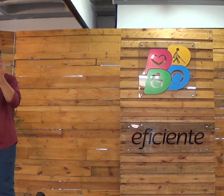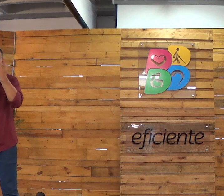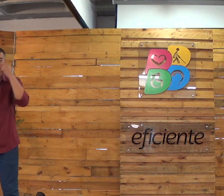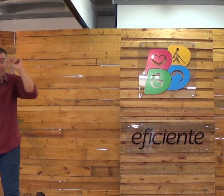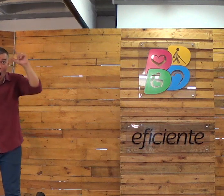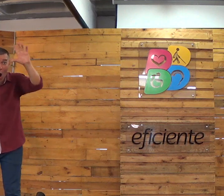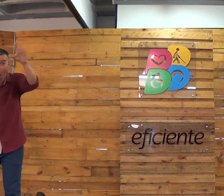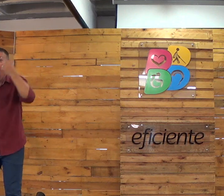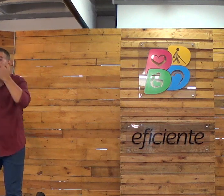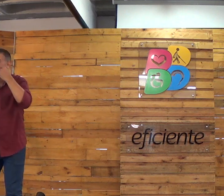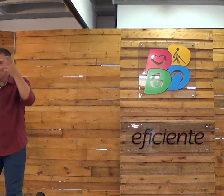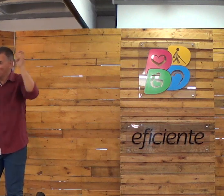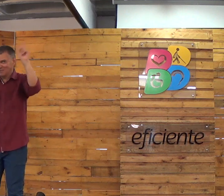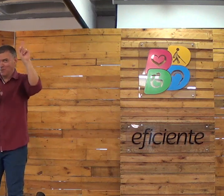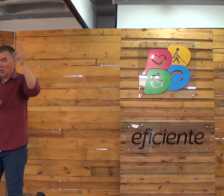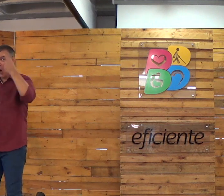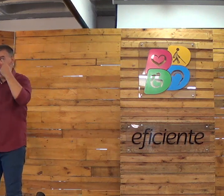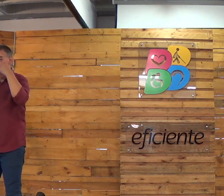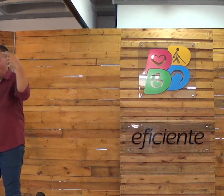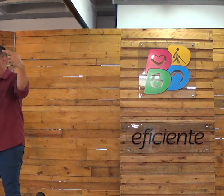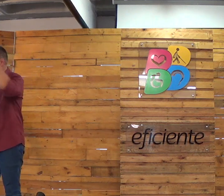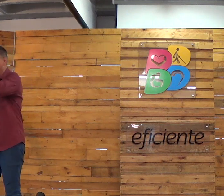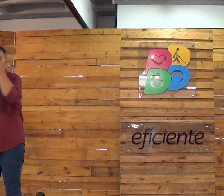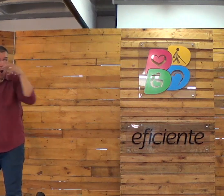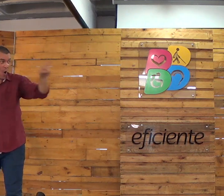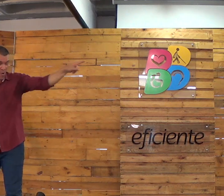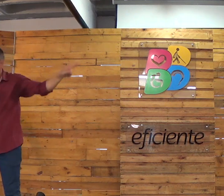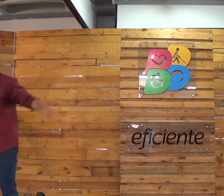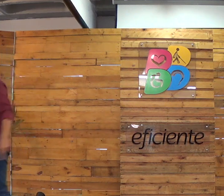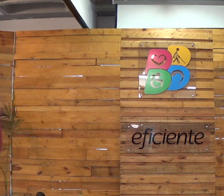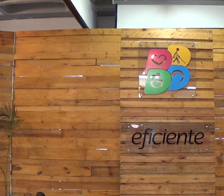CPF. Olha só. Presta a você atenção.